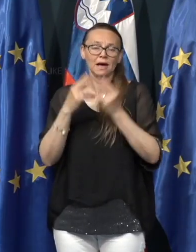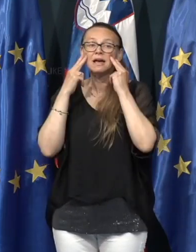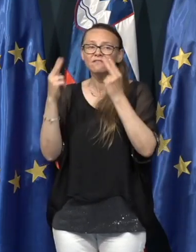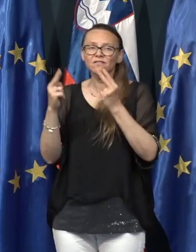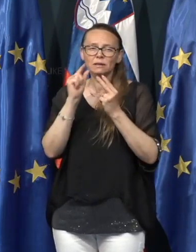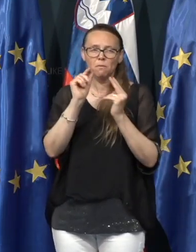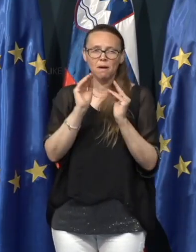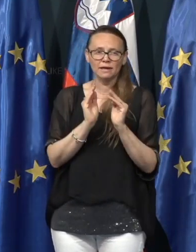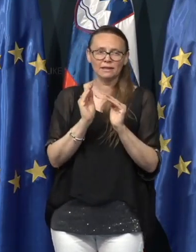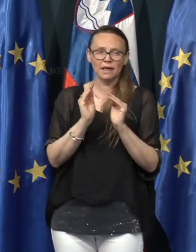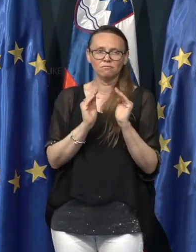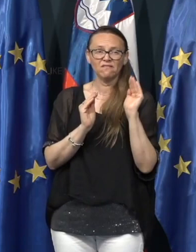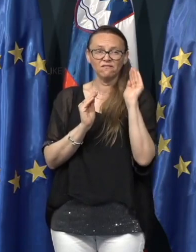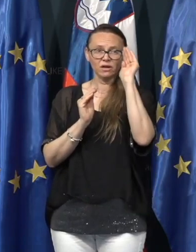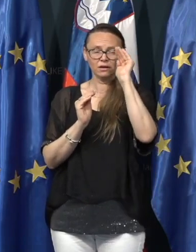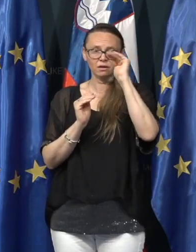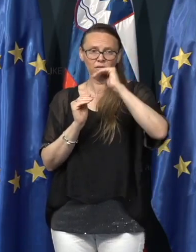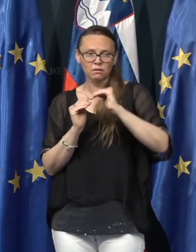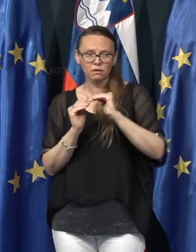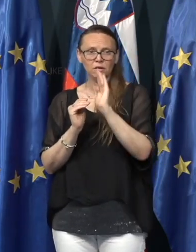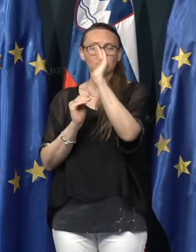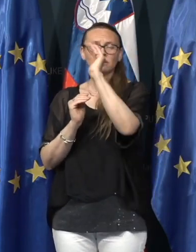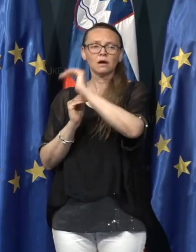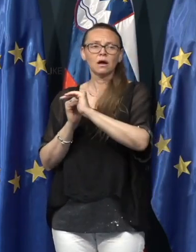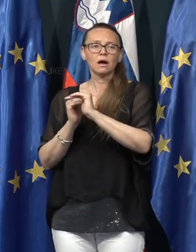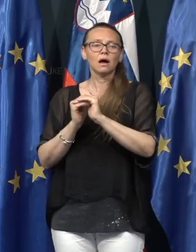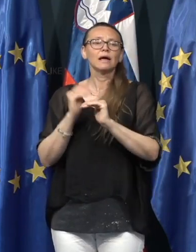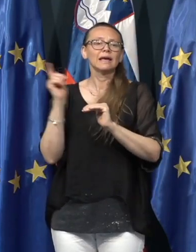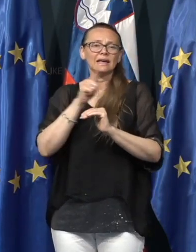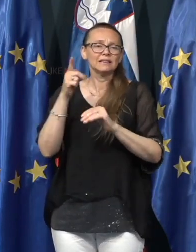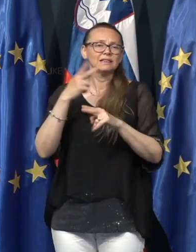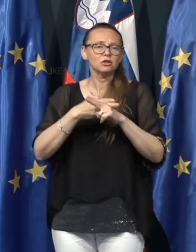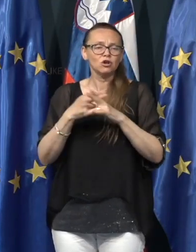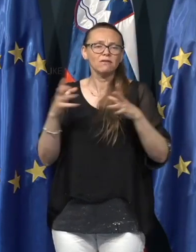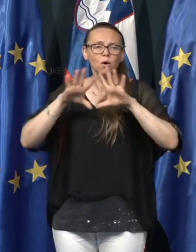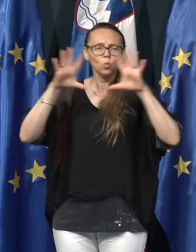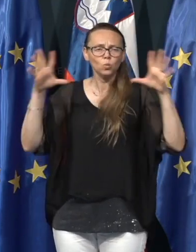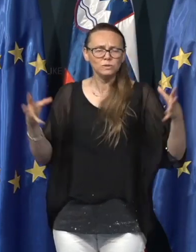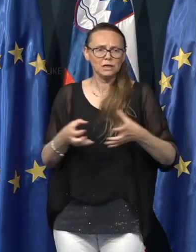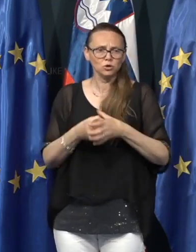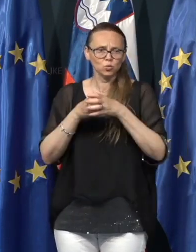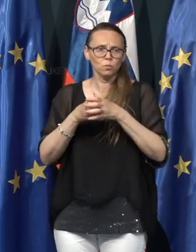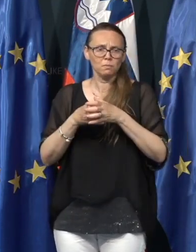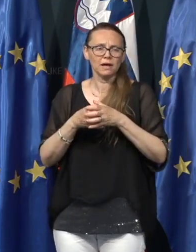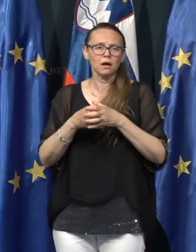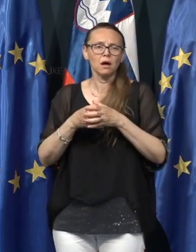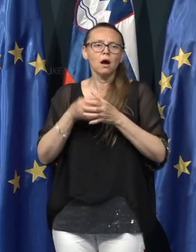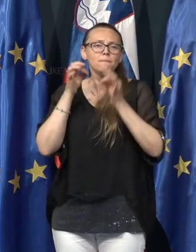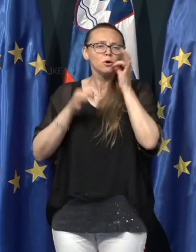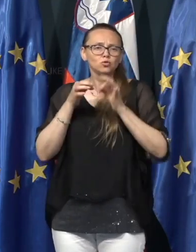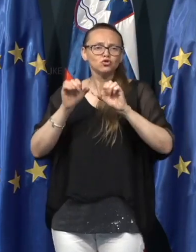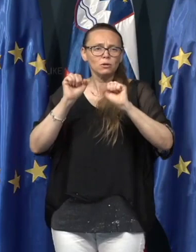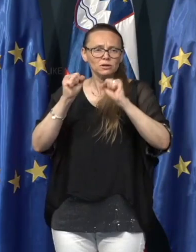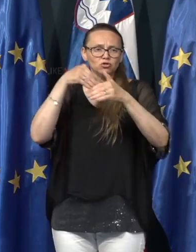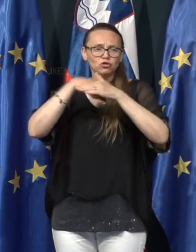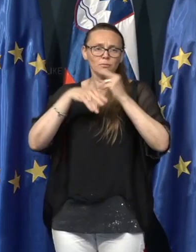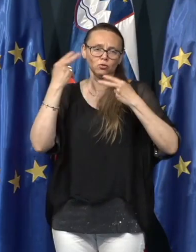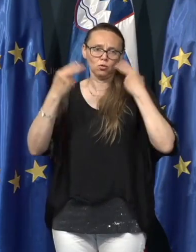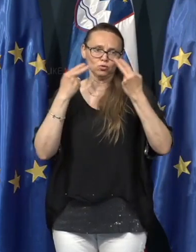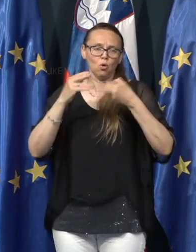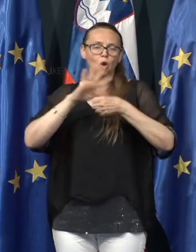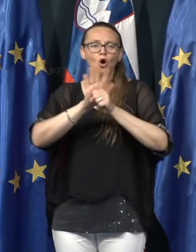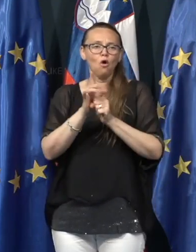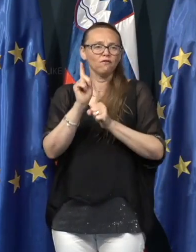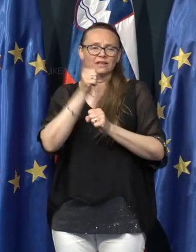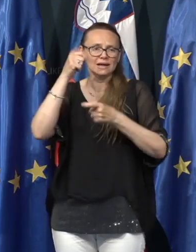Vidimo majhne vrhe in nekako države vse skupaj skušamo držati zadeve pod kontrolo. Ker to COVID